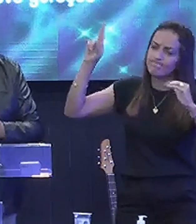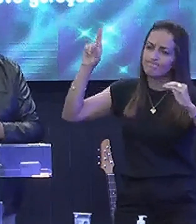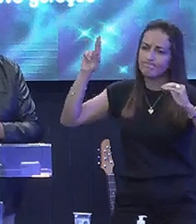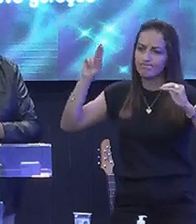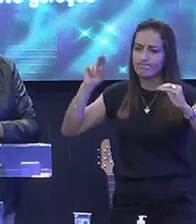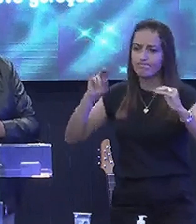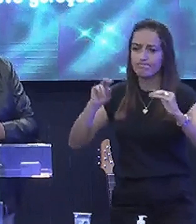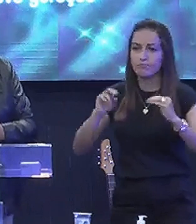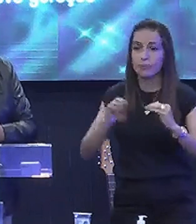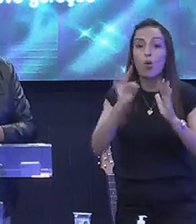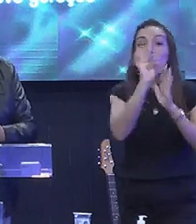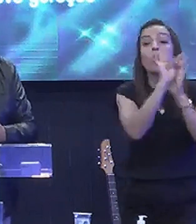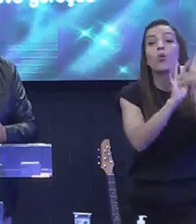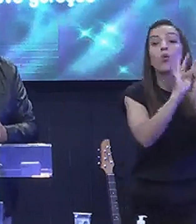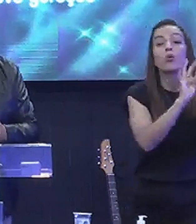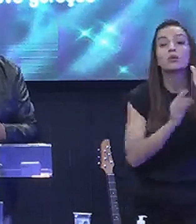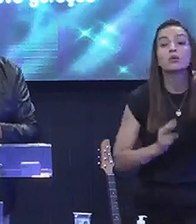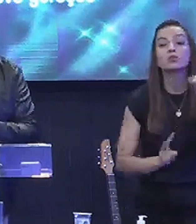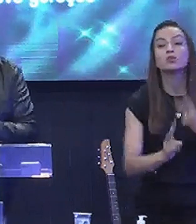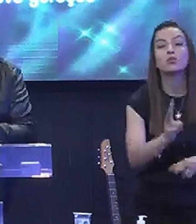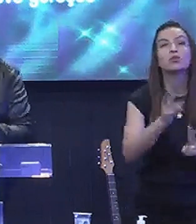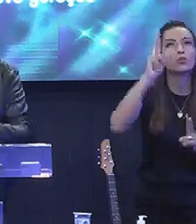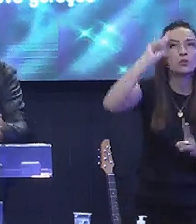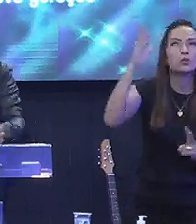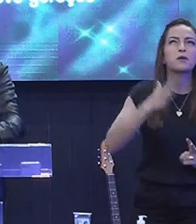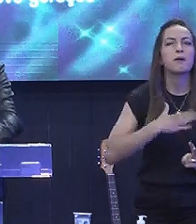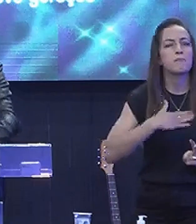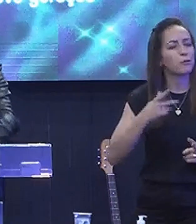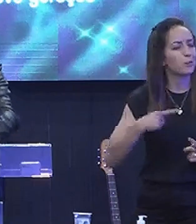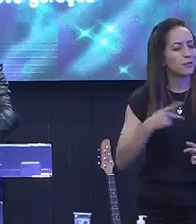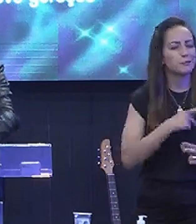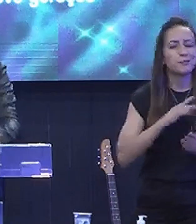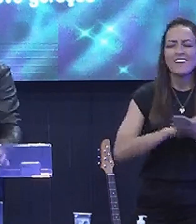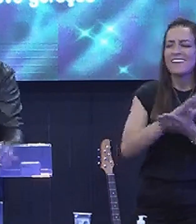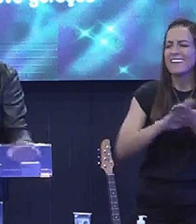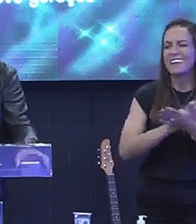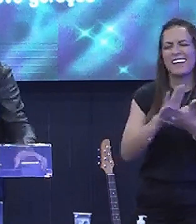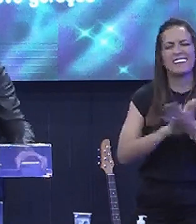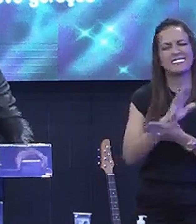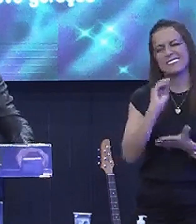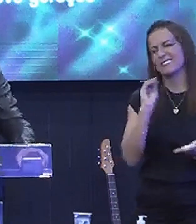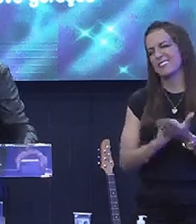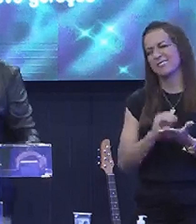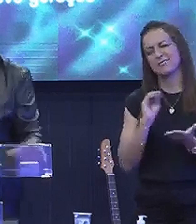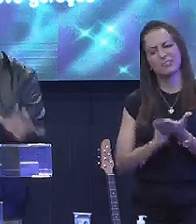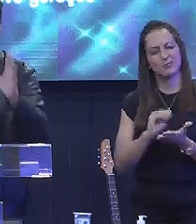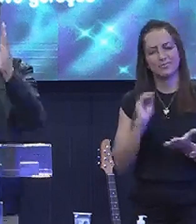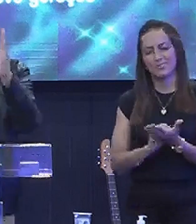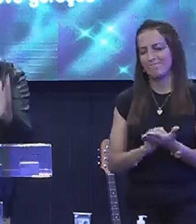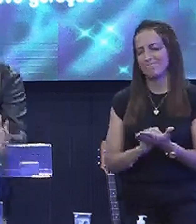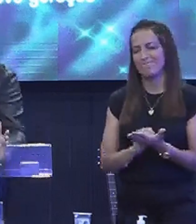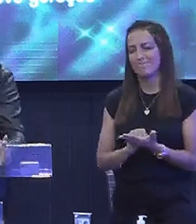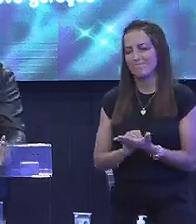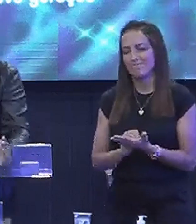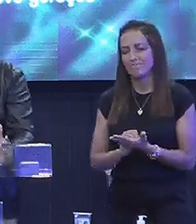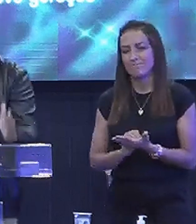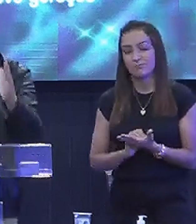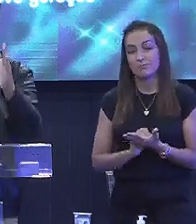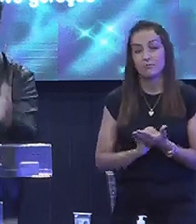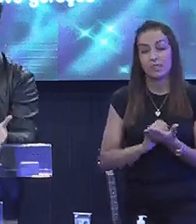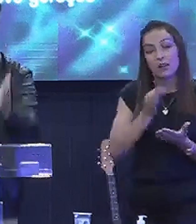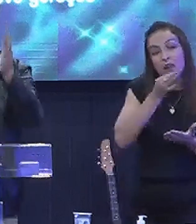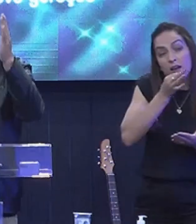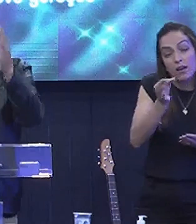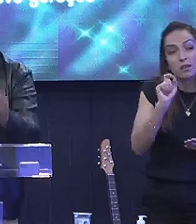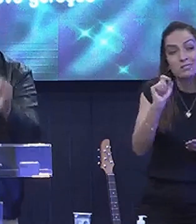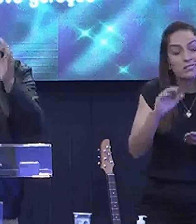E o texto Continua O Senhor O Senhor É pastor E nada Me Faltará Deixa eu te falar Uma coisa A gente acha Que